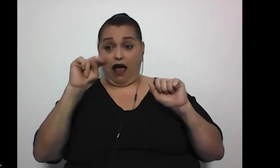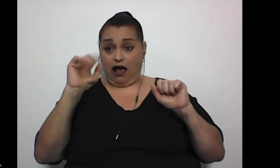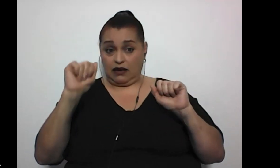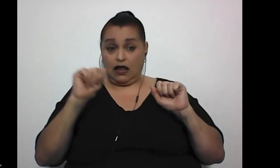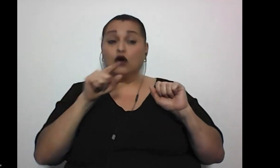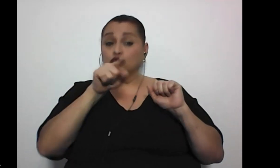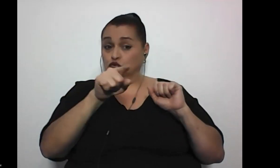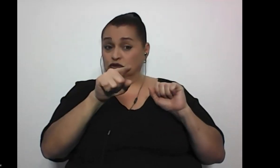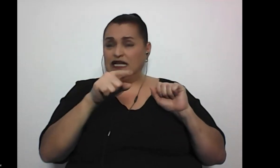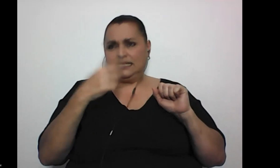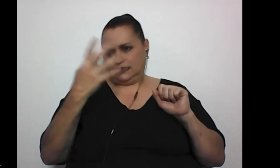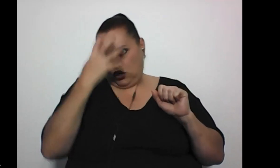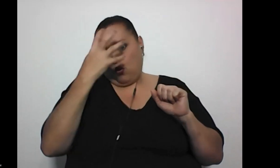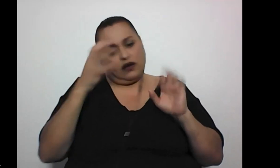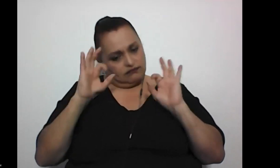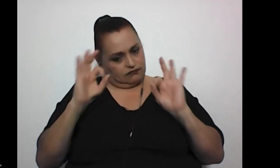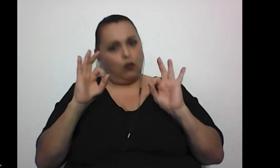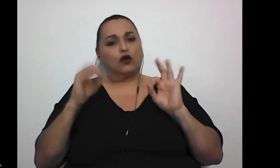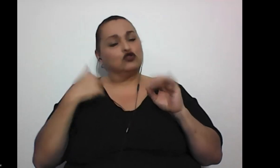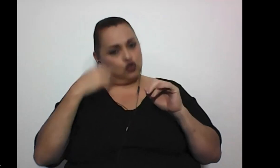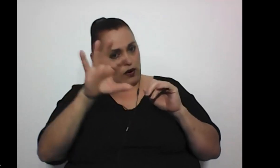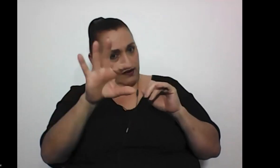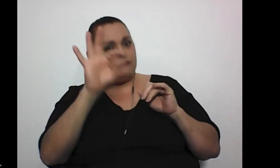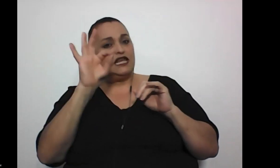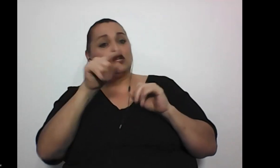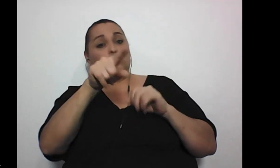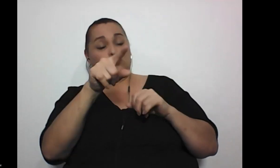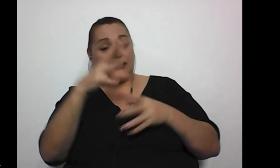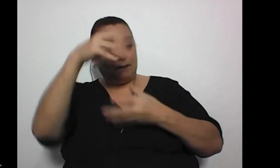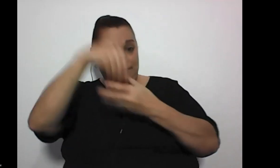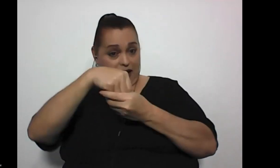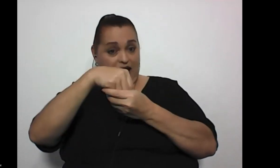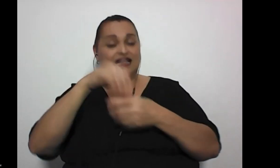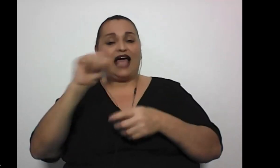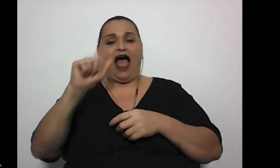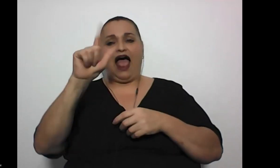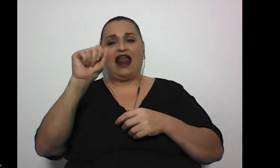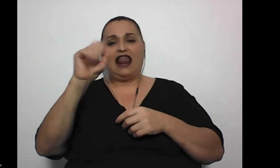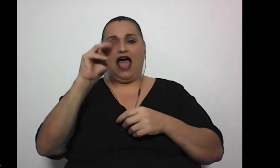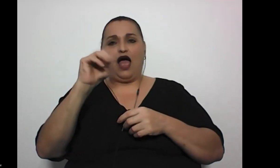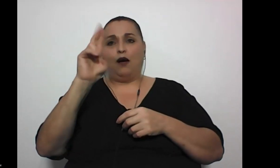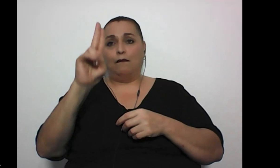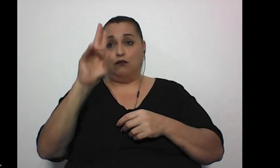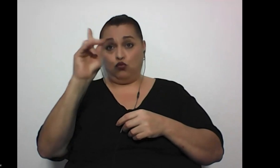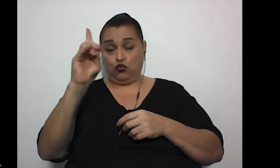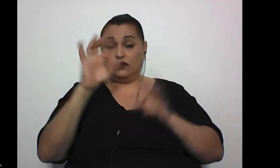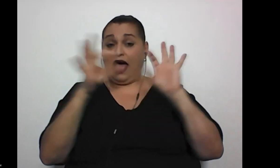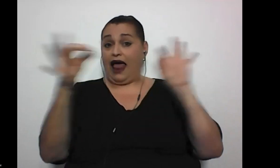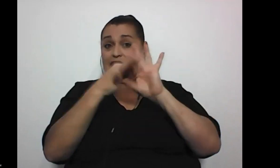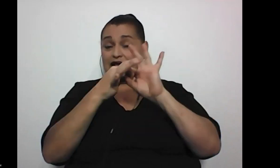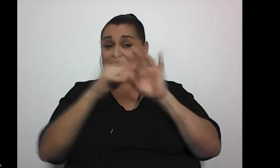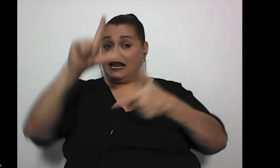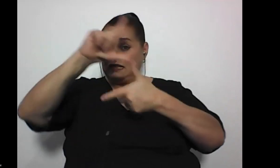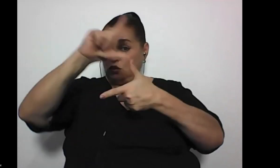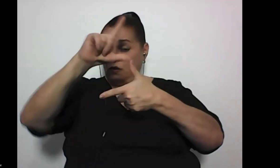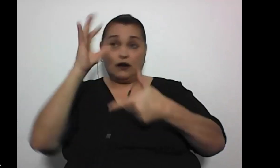se enoje yo la invito para que sea parte de Alamud la Alianza Latinoamericana de Mujeres o sea